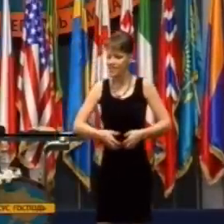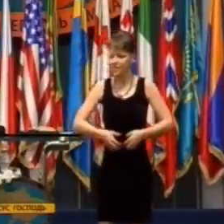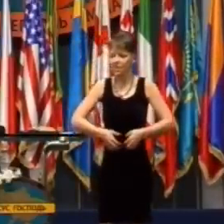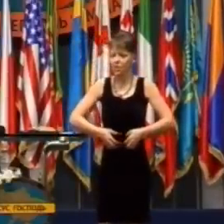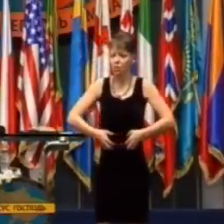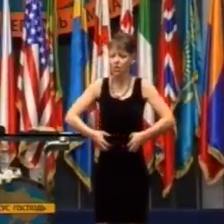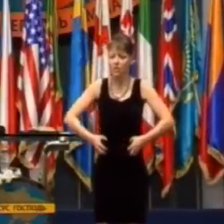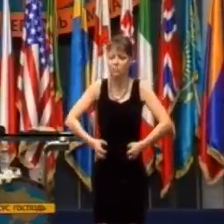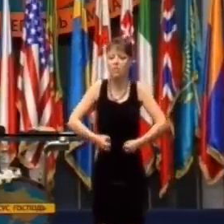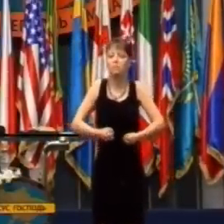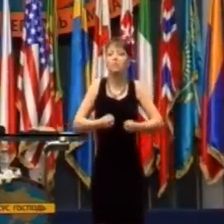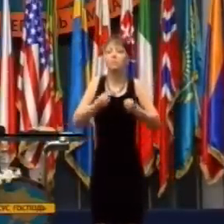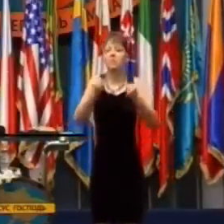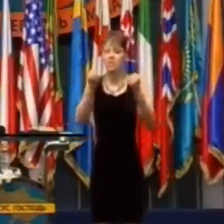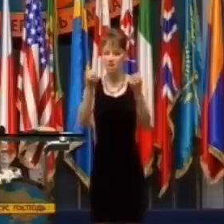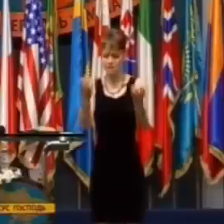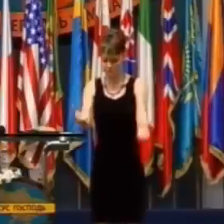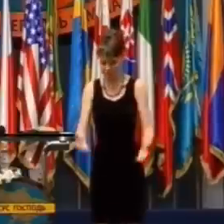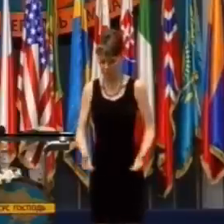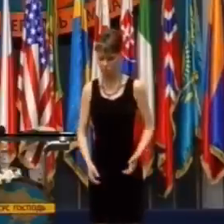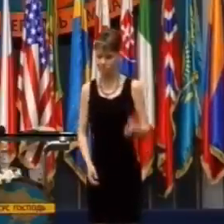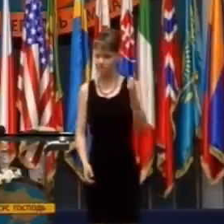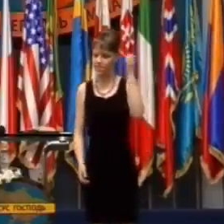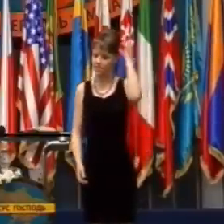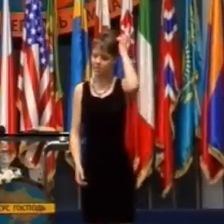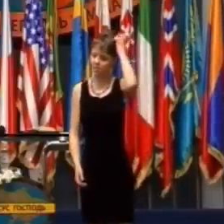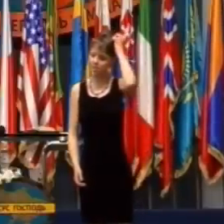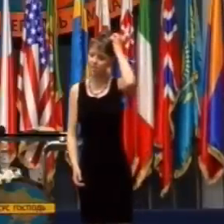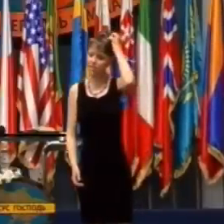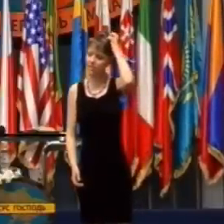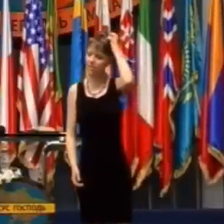moc, ktorá sa uvoľnila do môjho života,